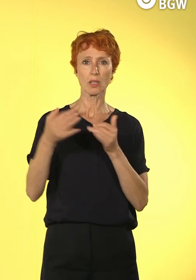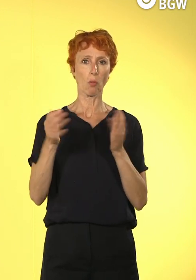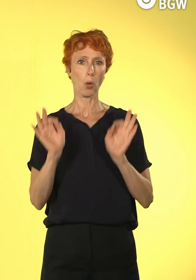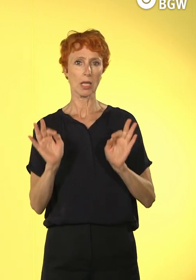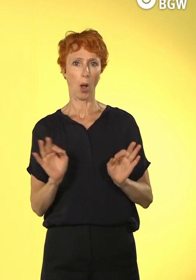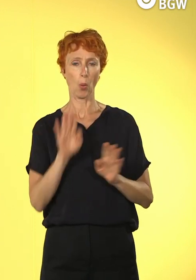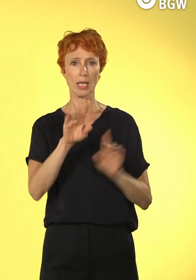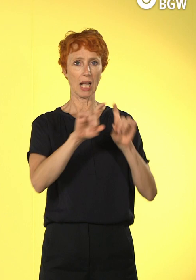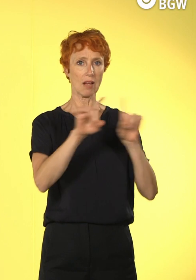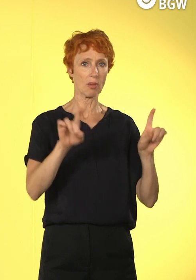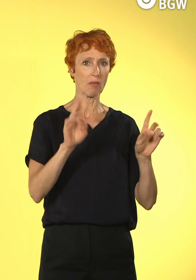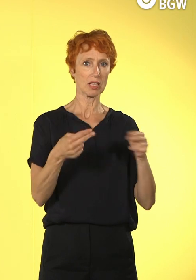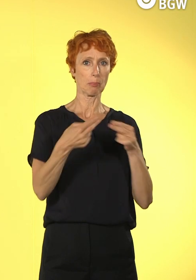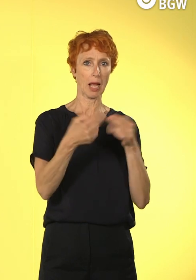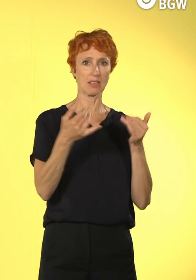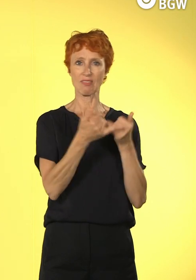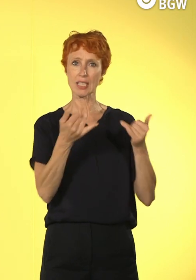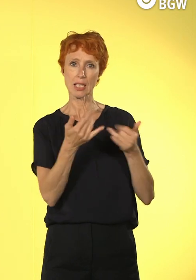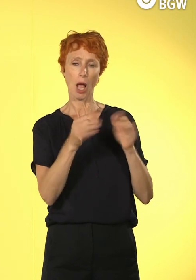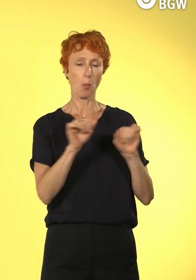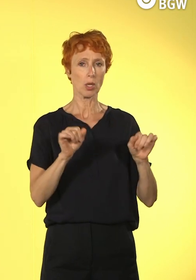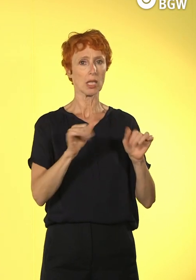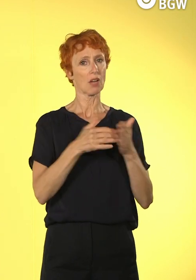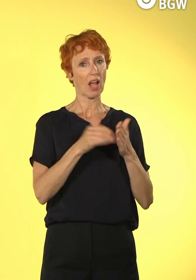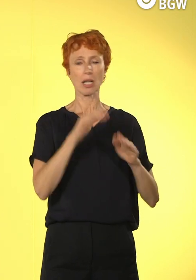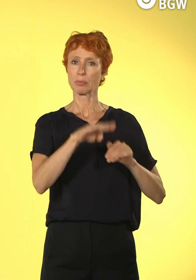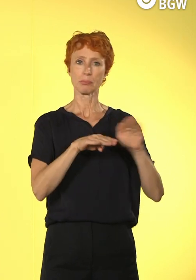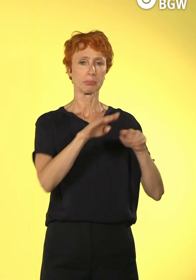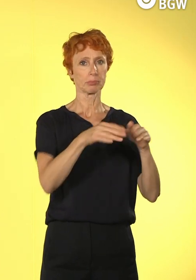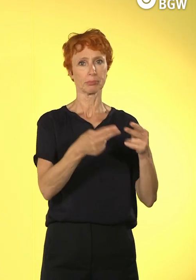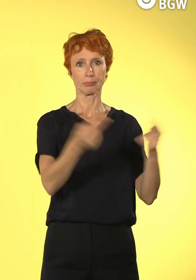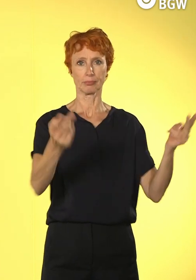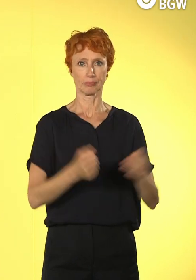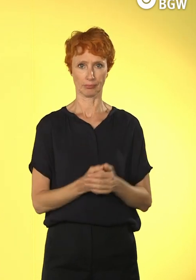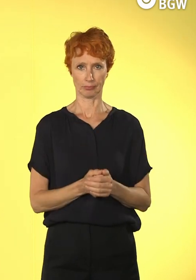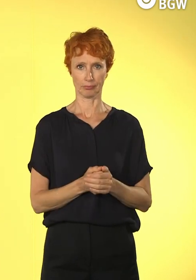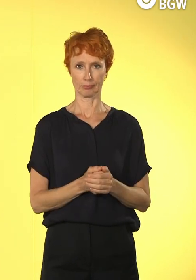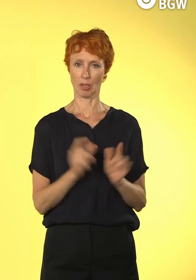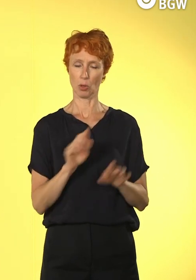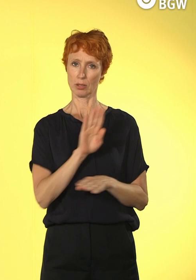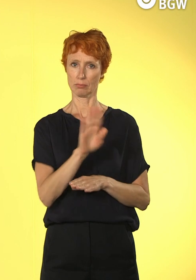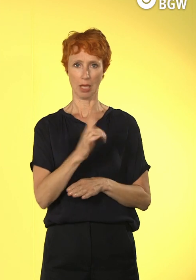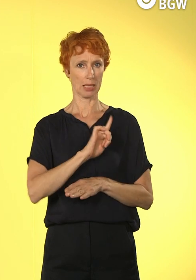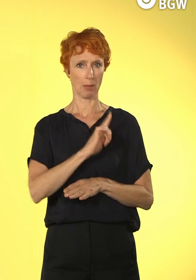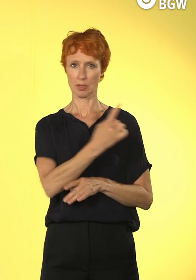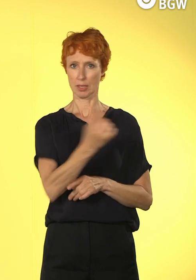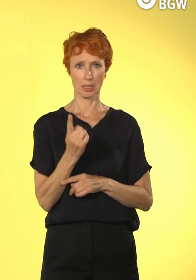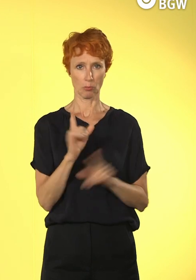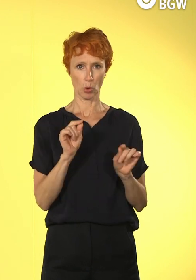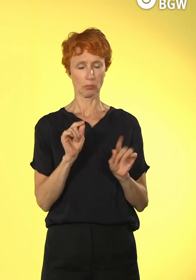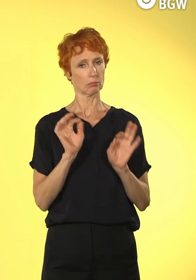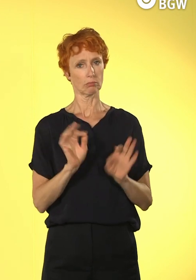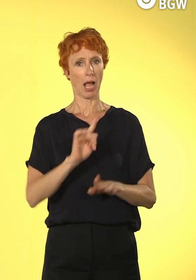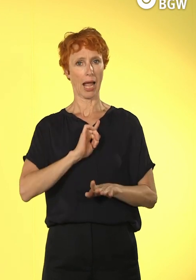Ihrer Organisation, um Ihnen dann auch die Möglichkeit geben, für sich einen kleinen Fahrplan